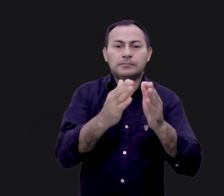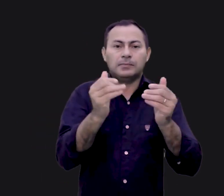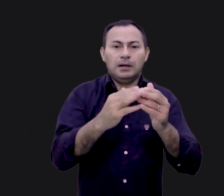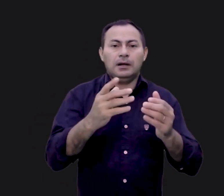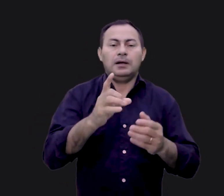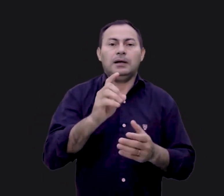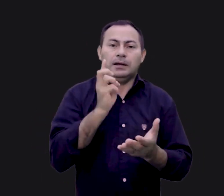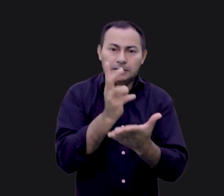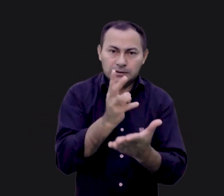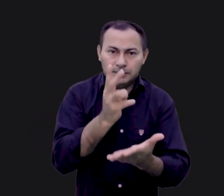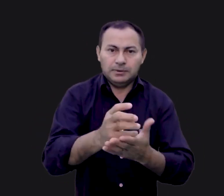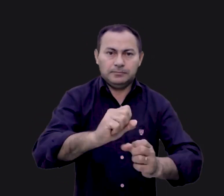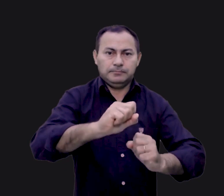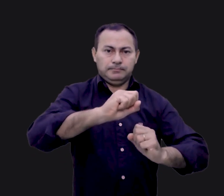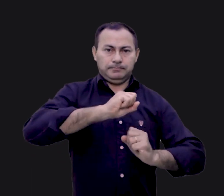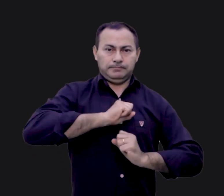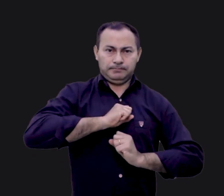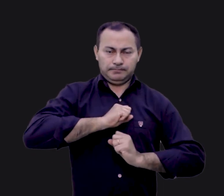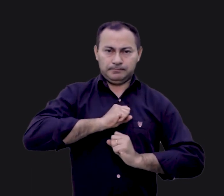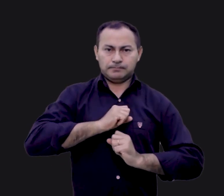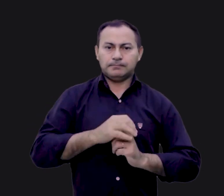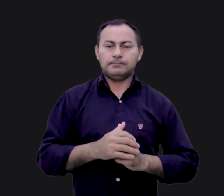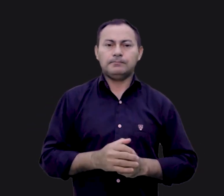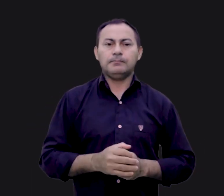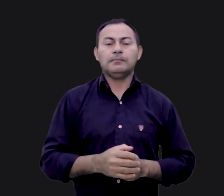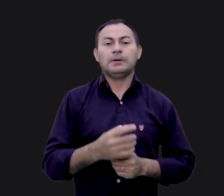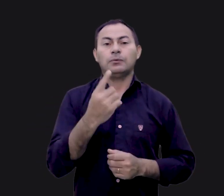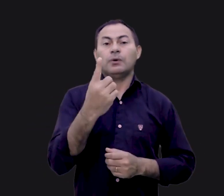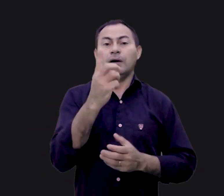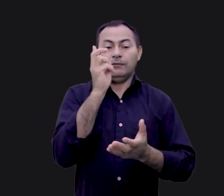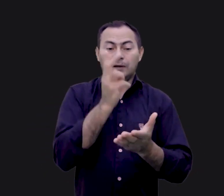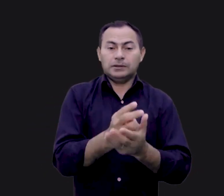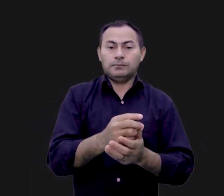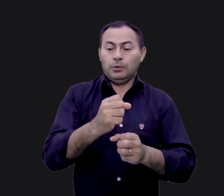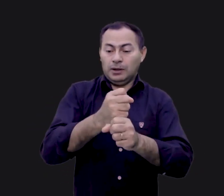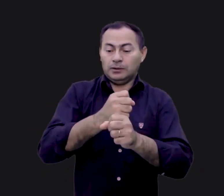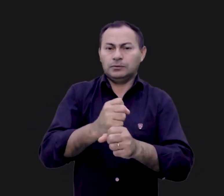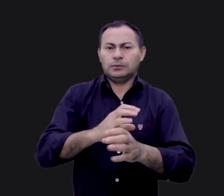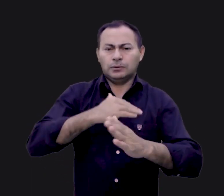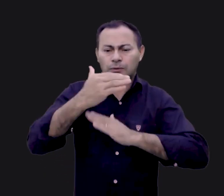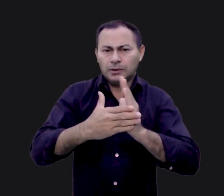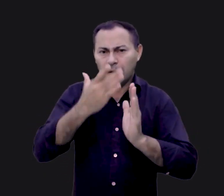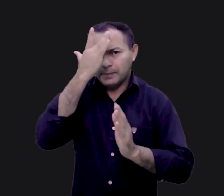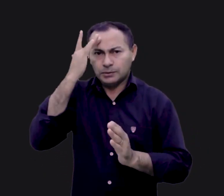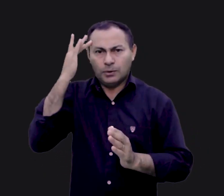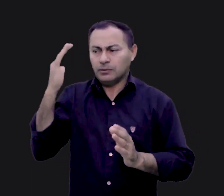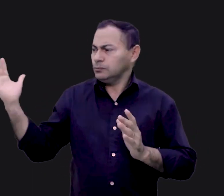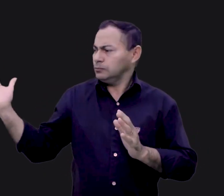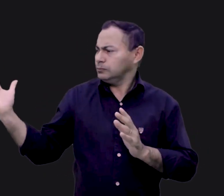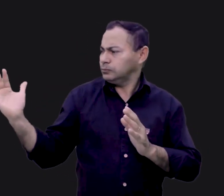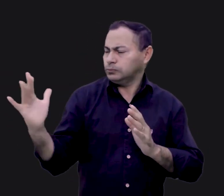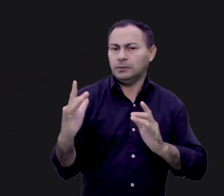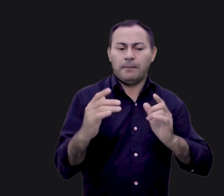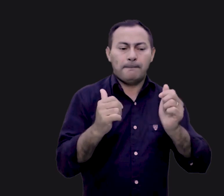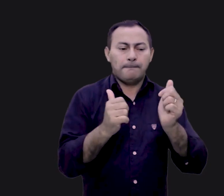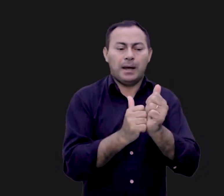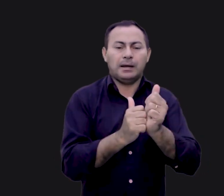era sempre o sacerdote. Uma vez por ano, todas as pessoas se reuniam em volta da tenda de adoração.